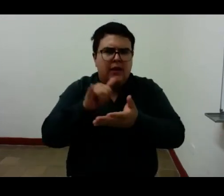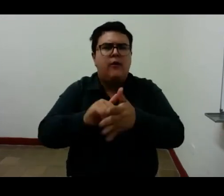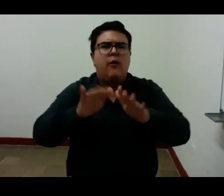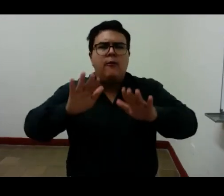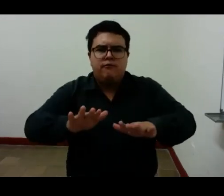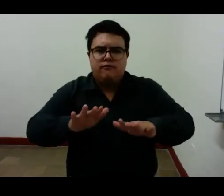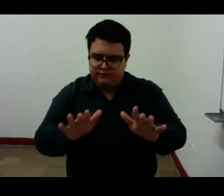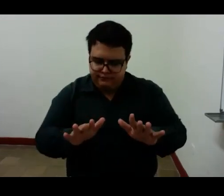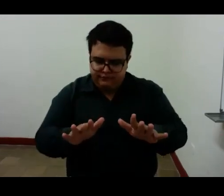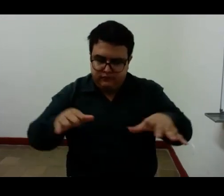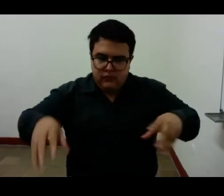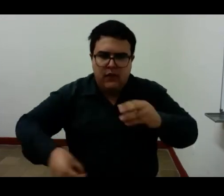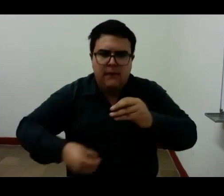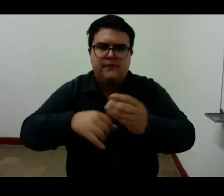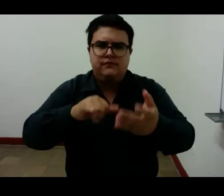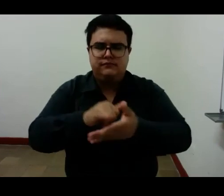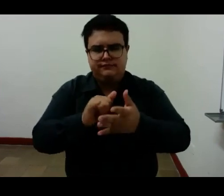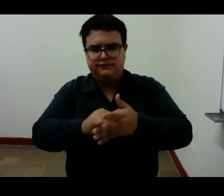olvidar a Elías Canetti